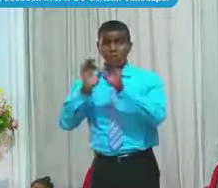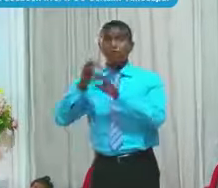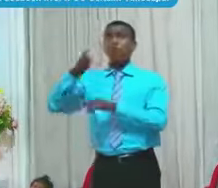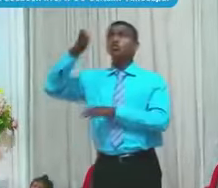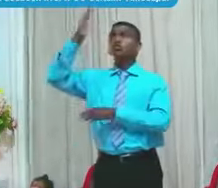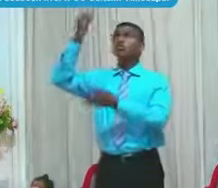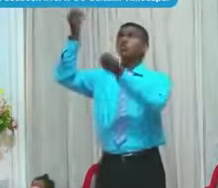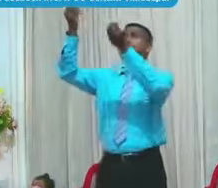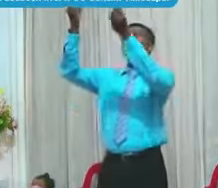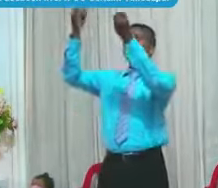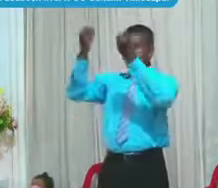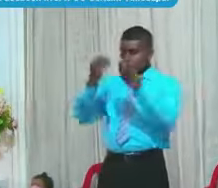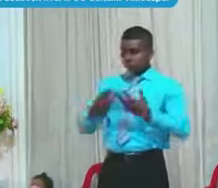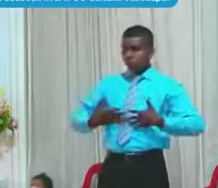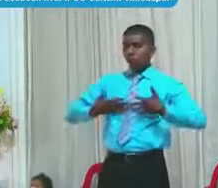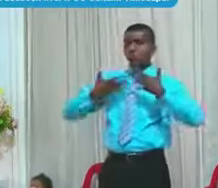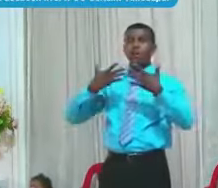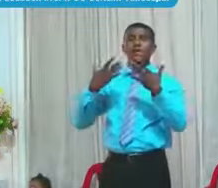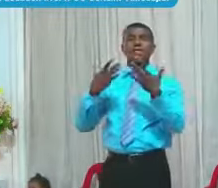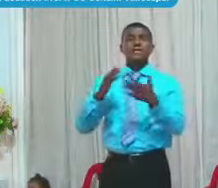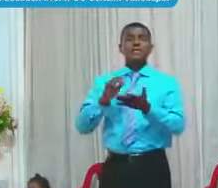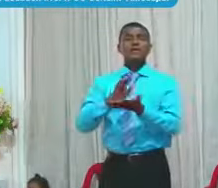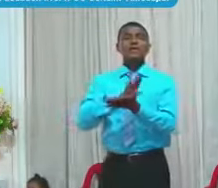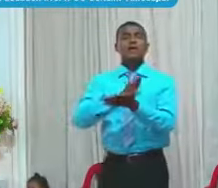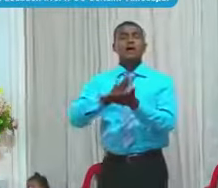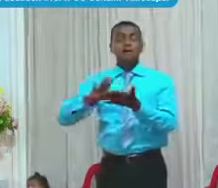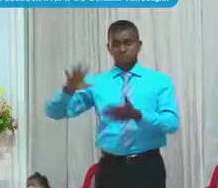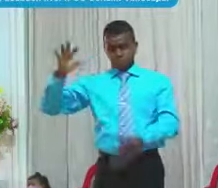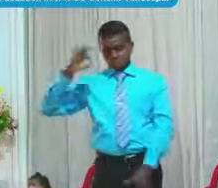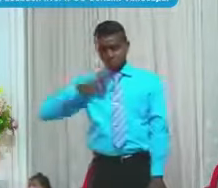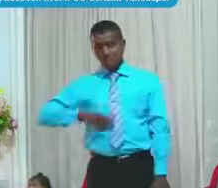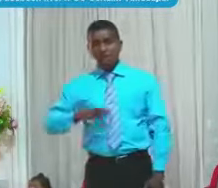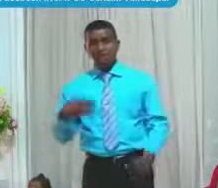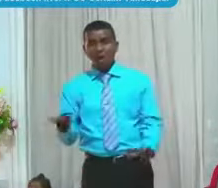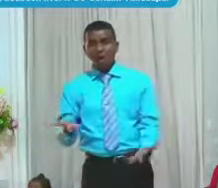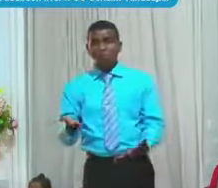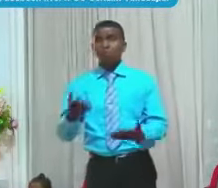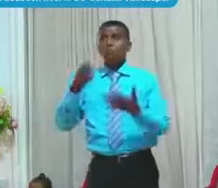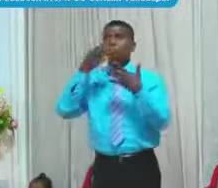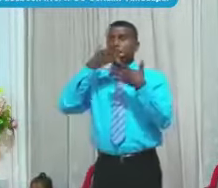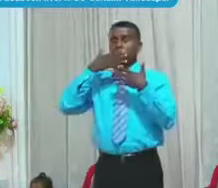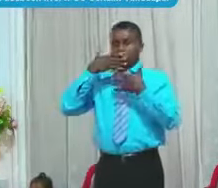El oxígeno El agua Se imagina usted